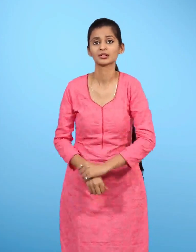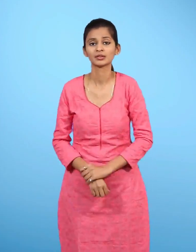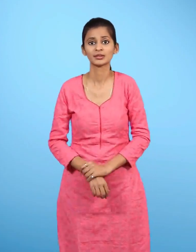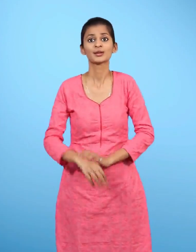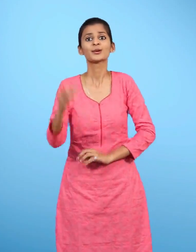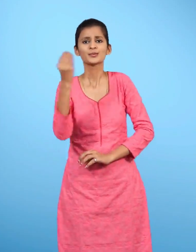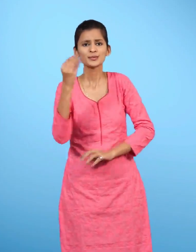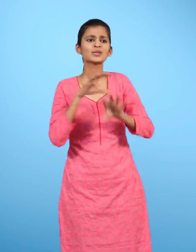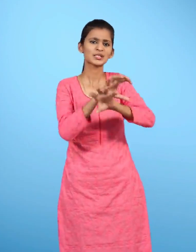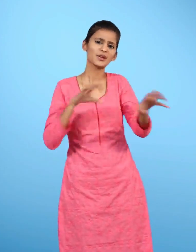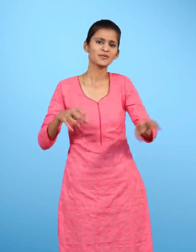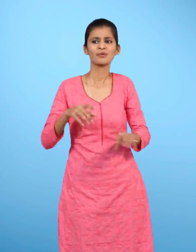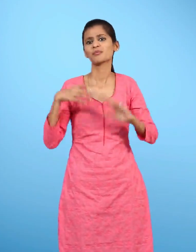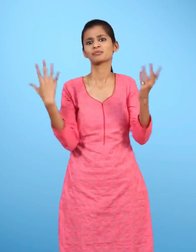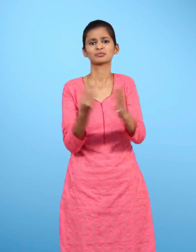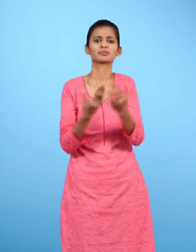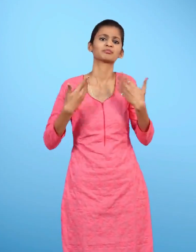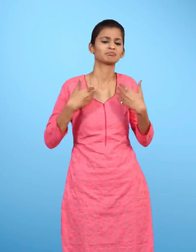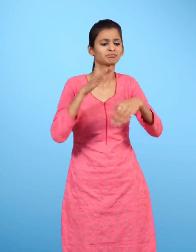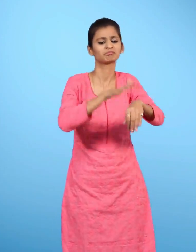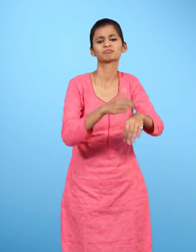कुछ जानवरों को हम चूँ सकते हैं